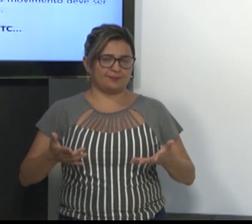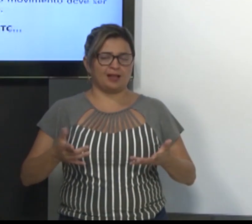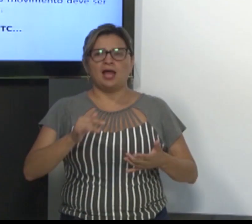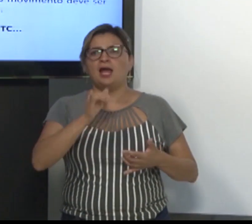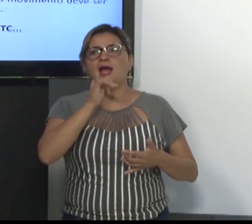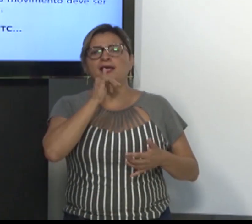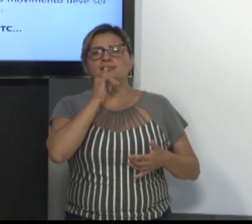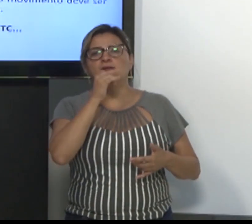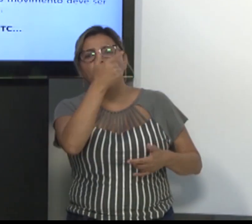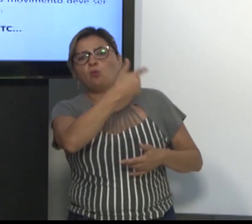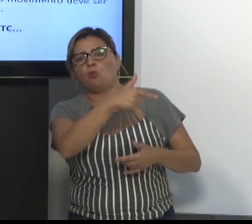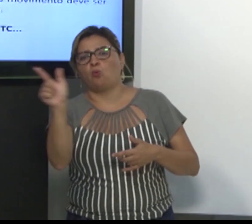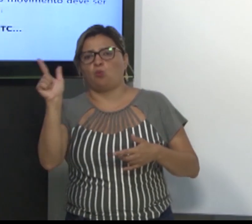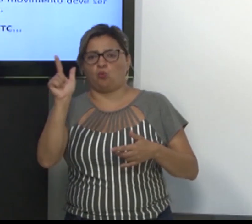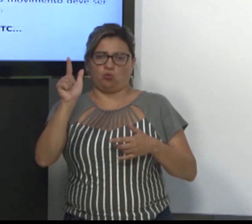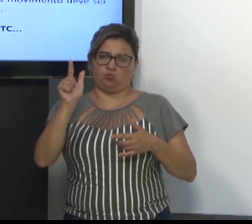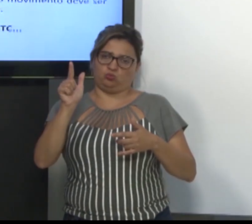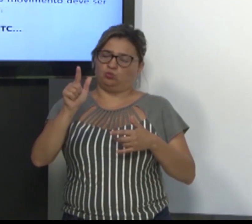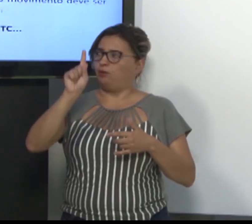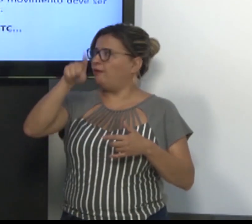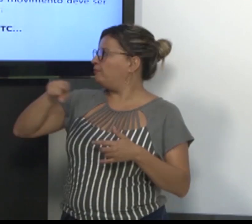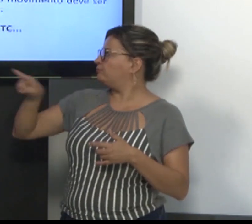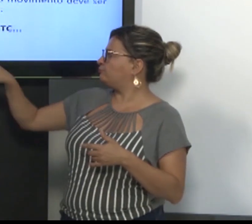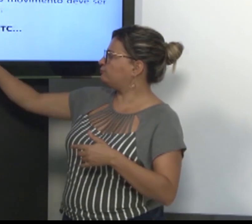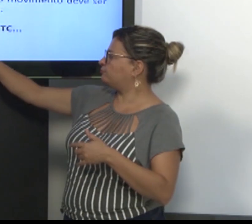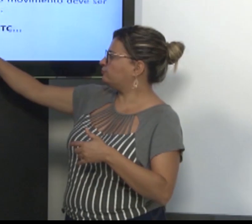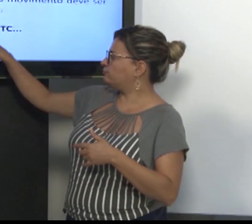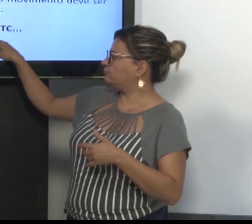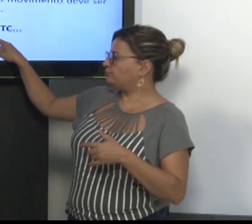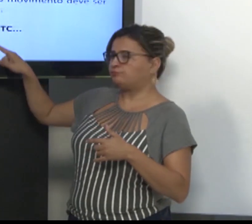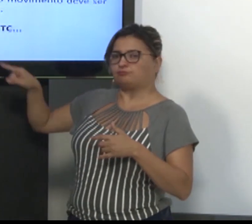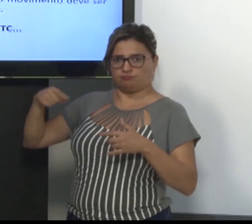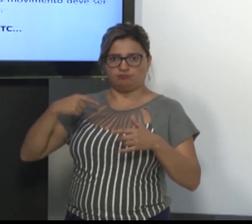cada mão executa um movimento. Um outro exemplo.